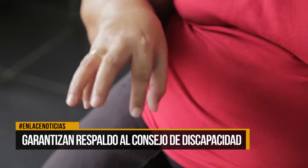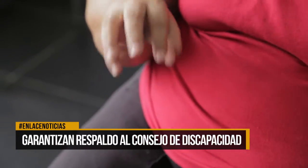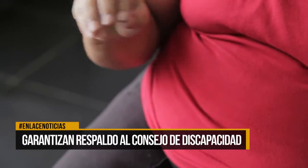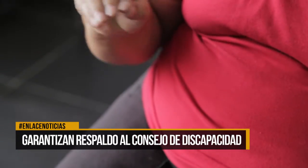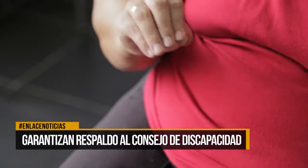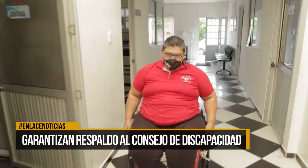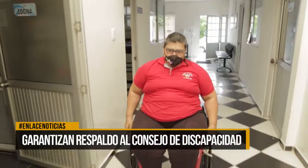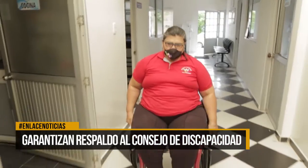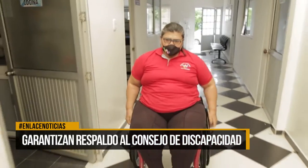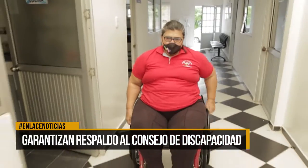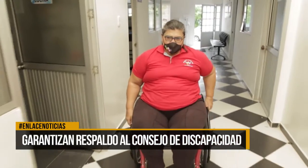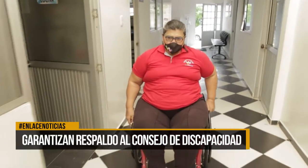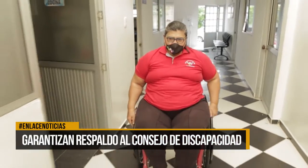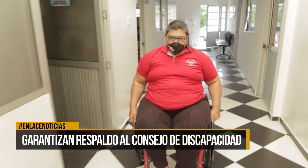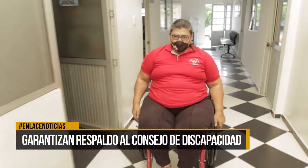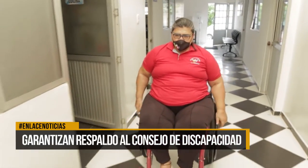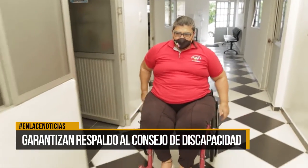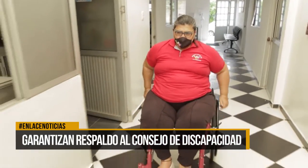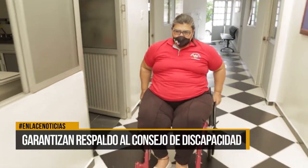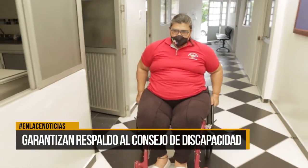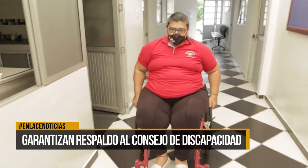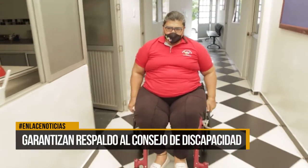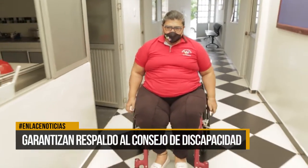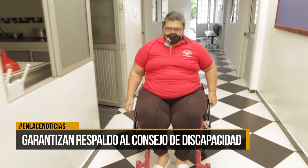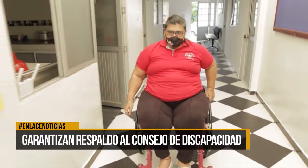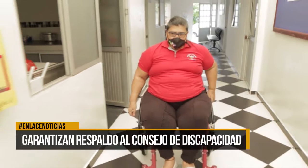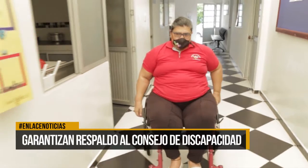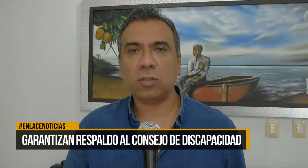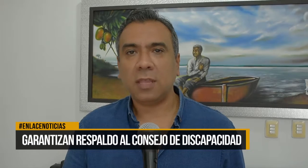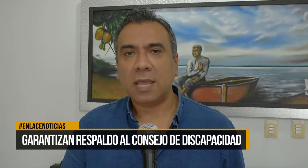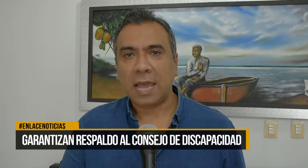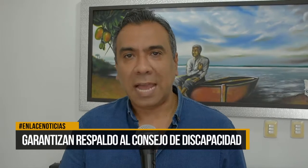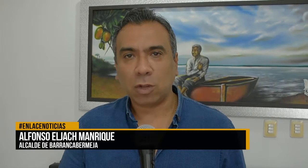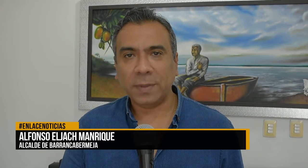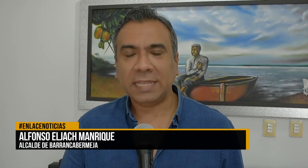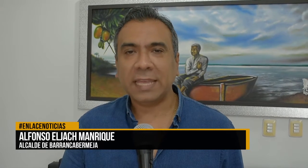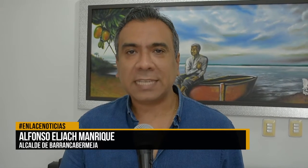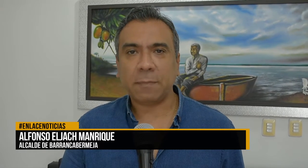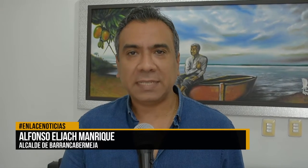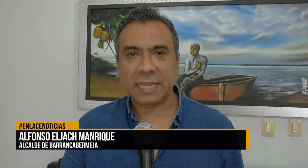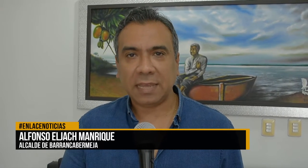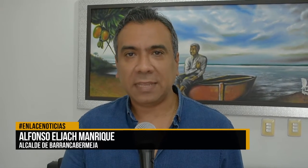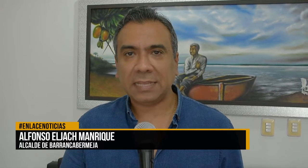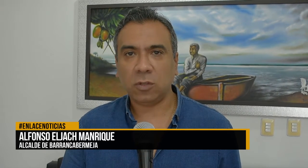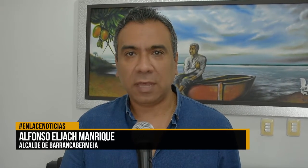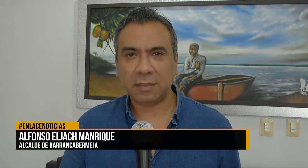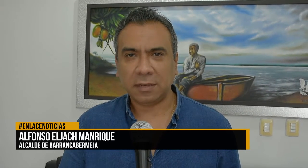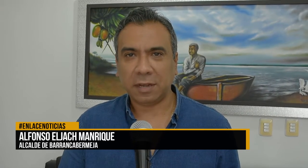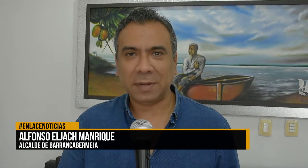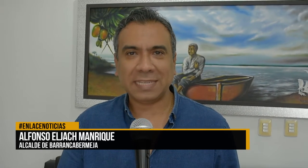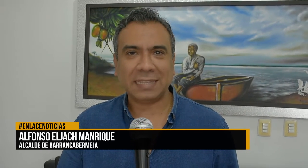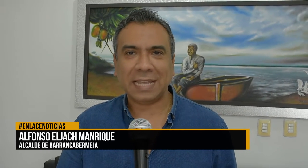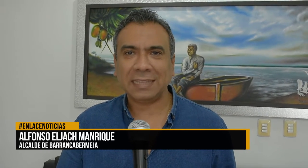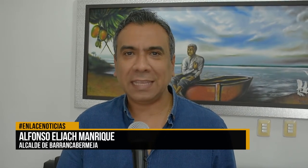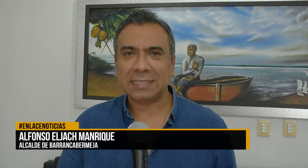distrital, así lo expresó el mandatario. He tomado posesión al Comité de Discapacidad de la Ciudad, representantes